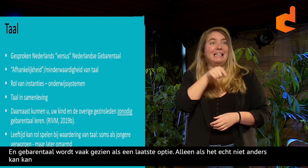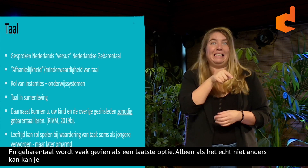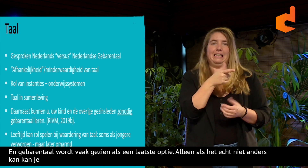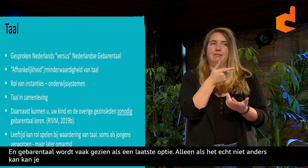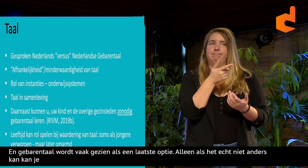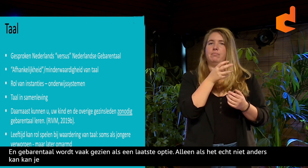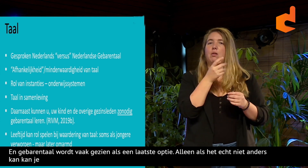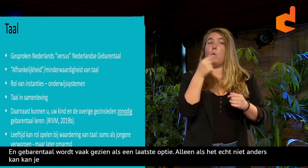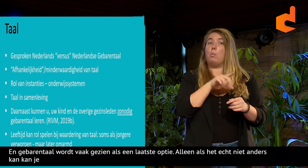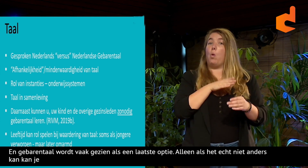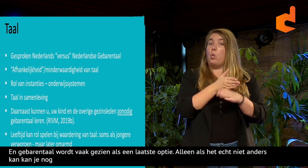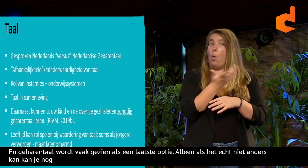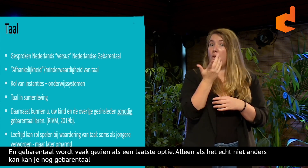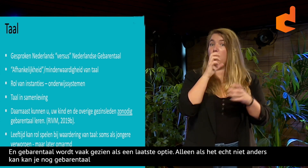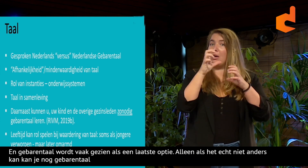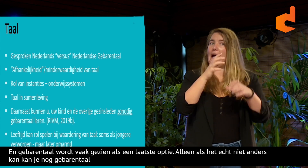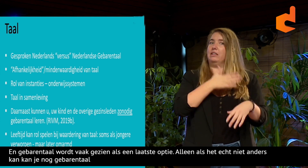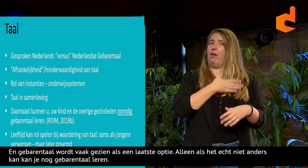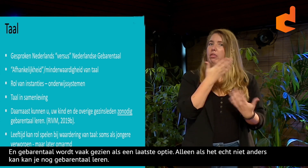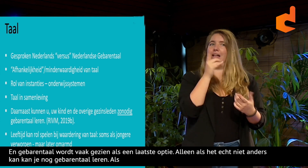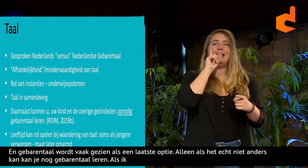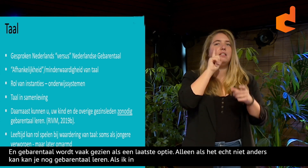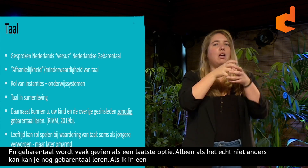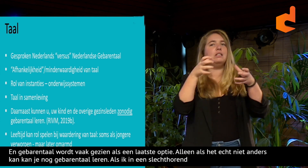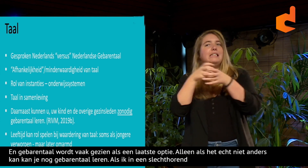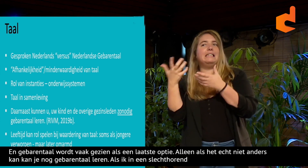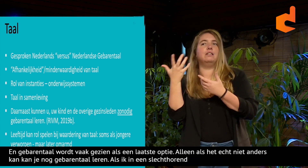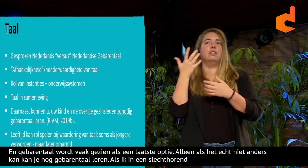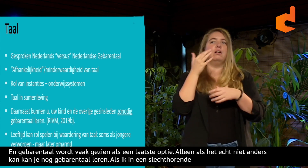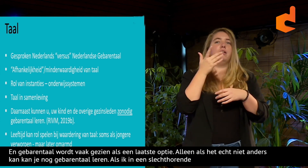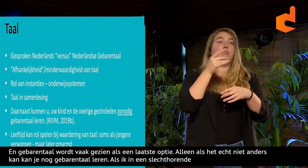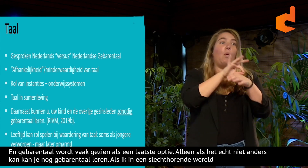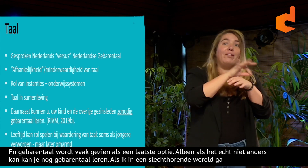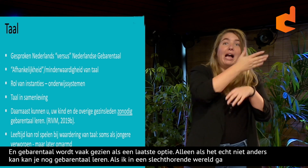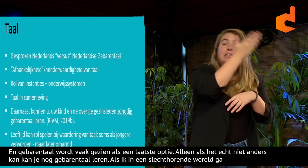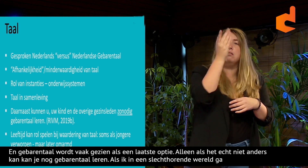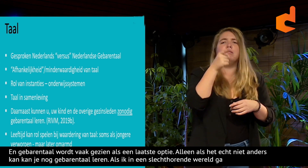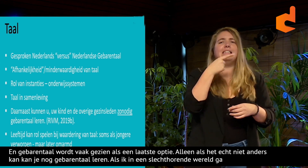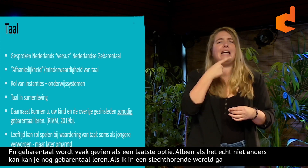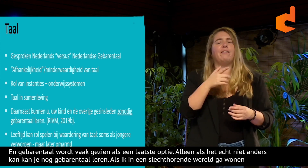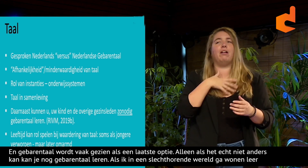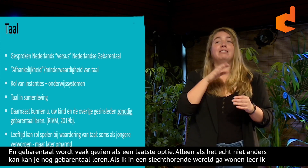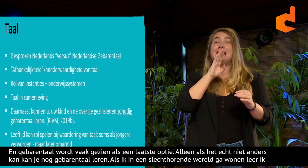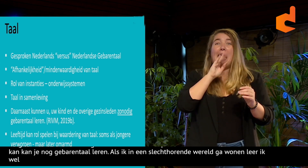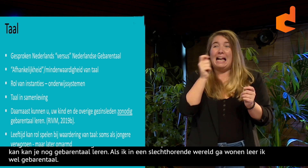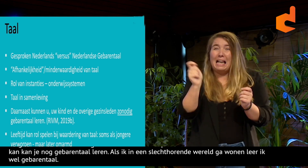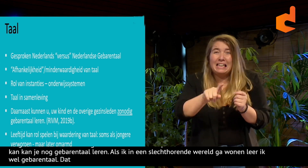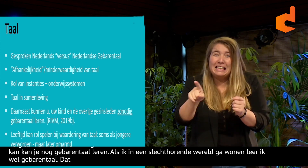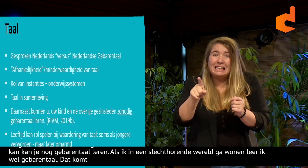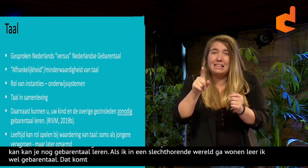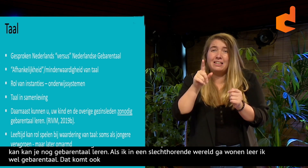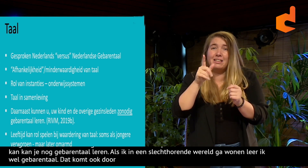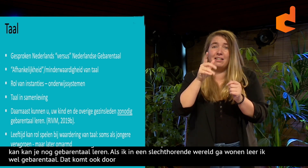Wat eigenlijk die stelling net zei. Weet als ik in een slechthorende wereld ga wonen, dan leer ik wel gebarentaal. Maar dat komt natuurlijk ook door de